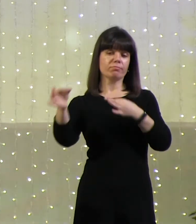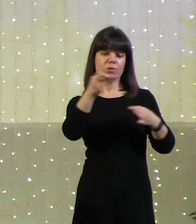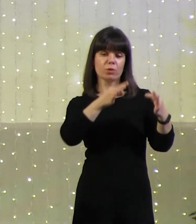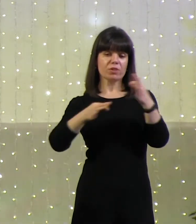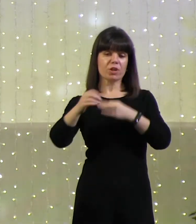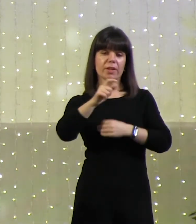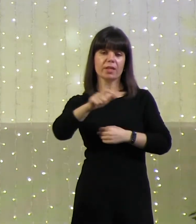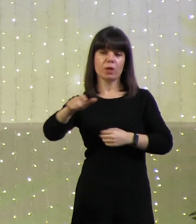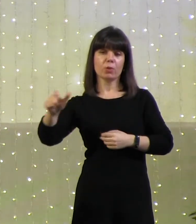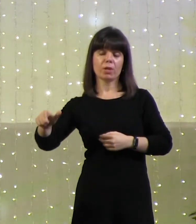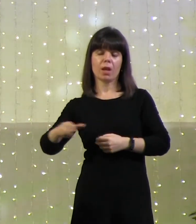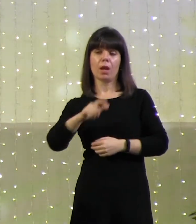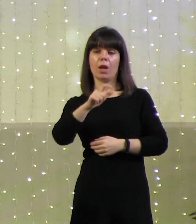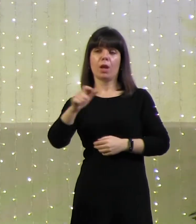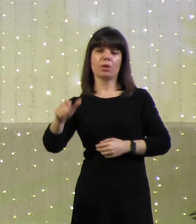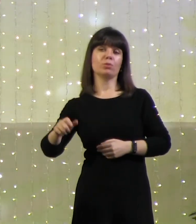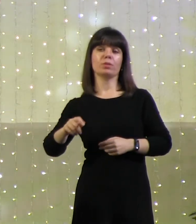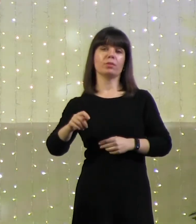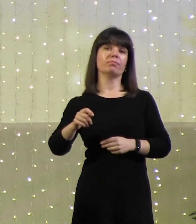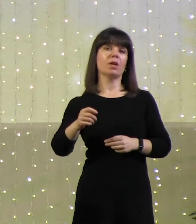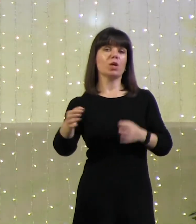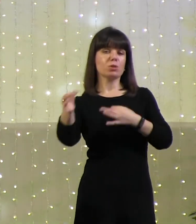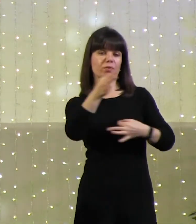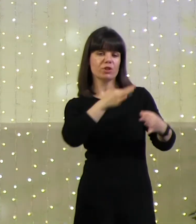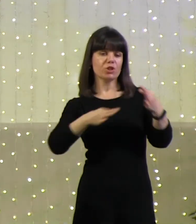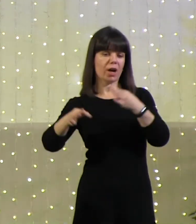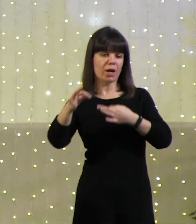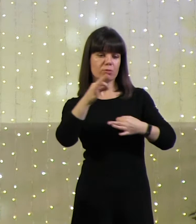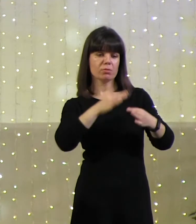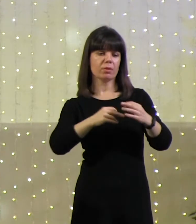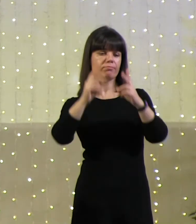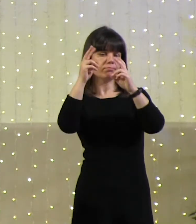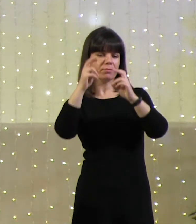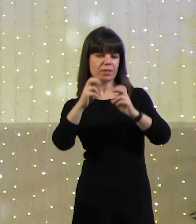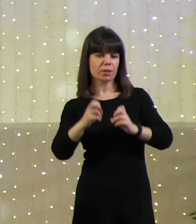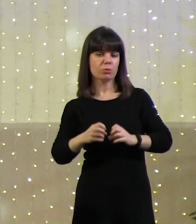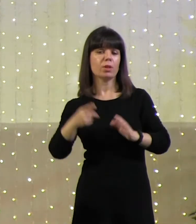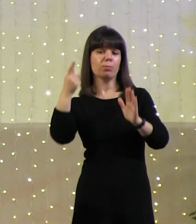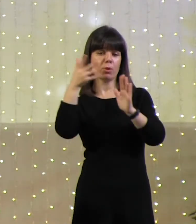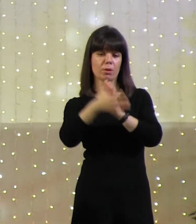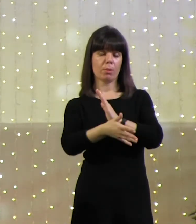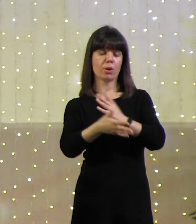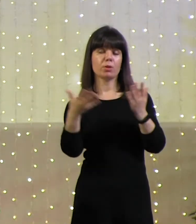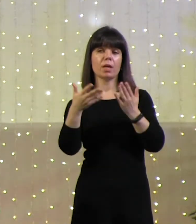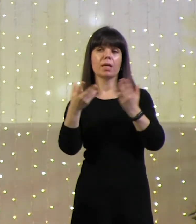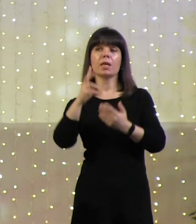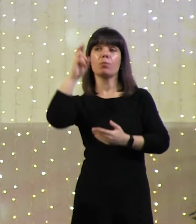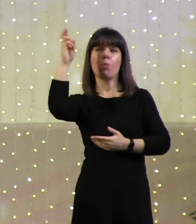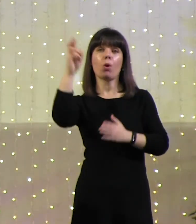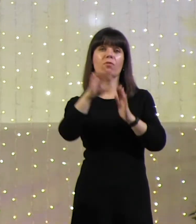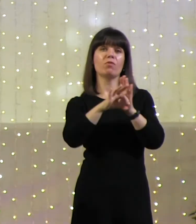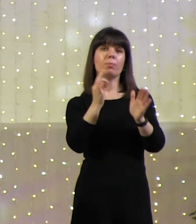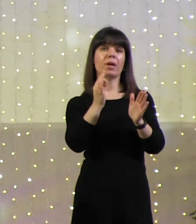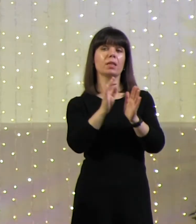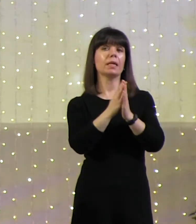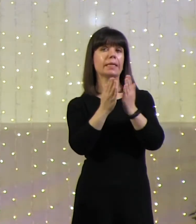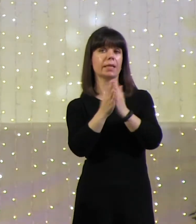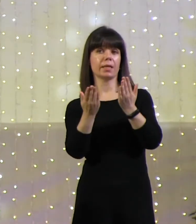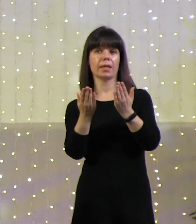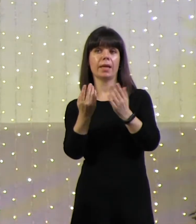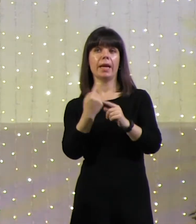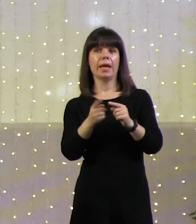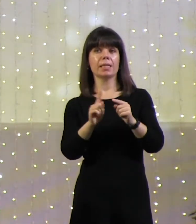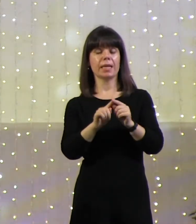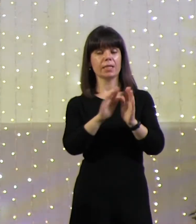исследуют, и они понимают, какие Бог выбрал книги. И из этих книг создается Библия,